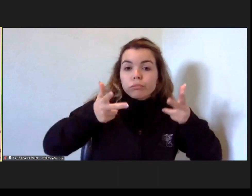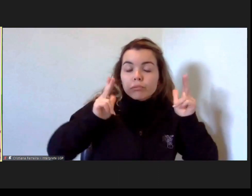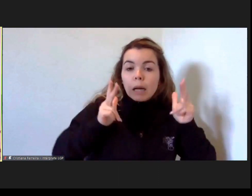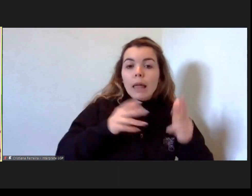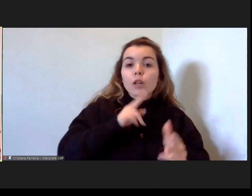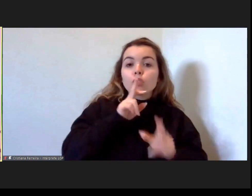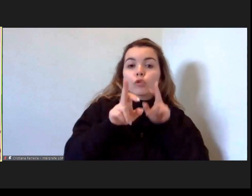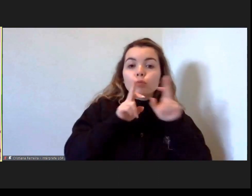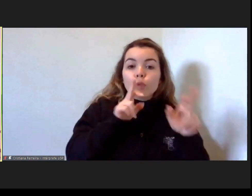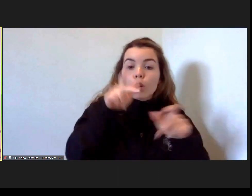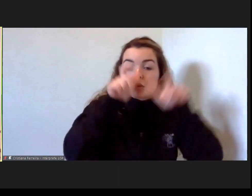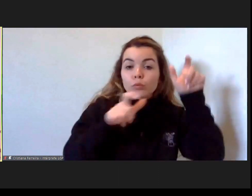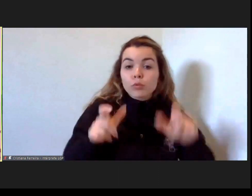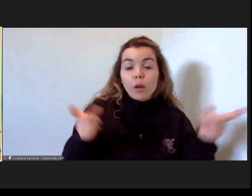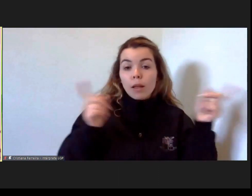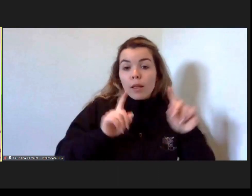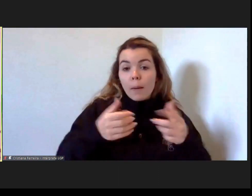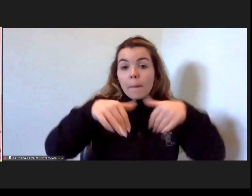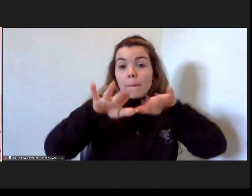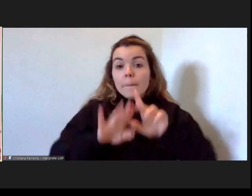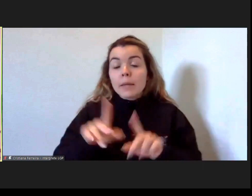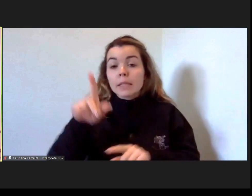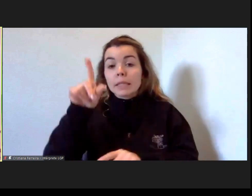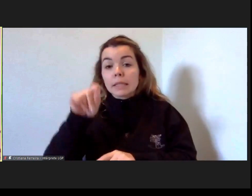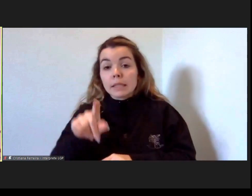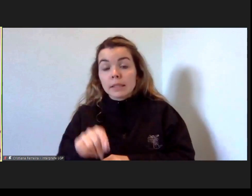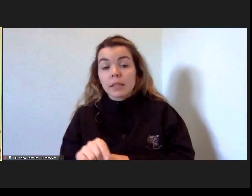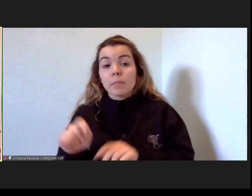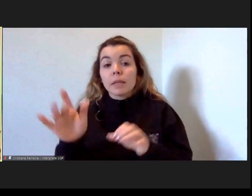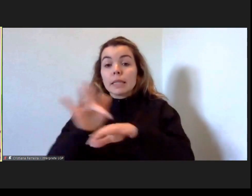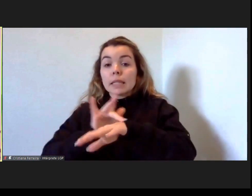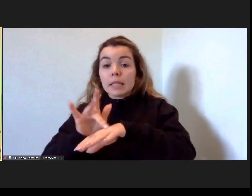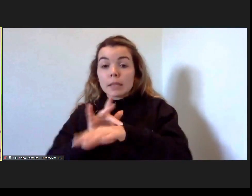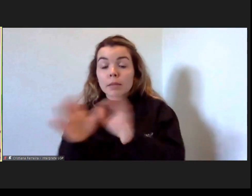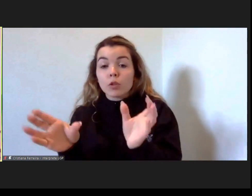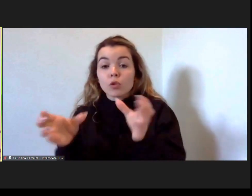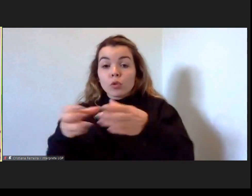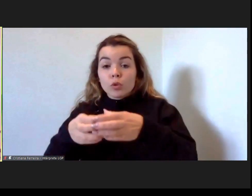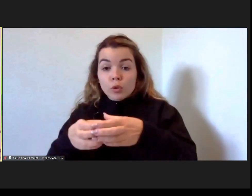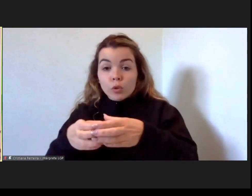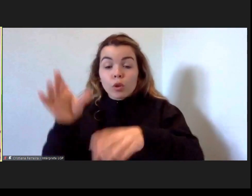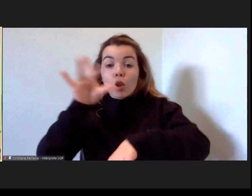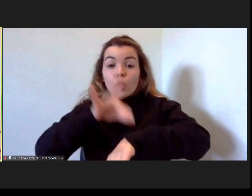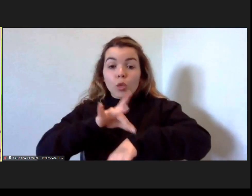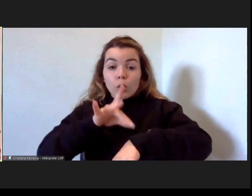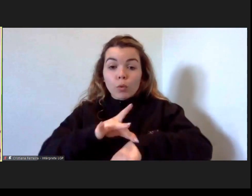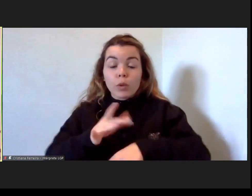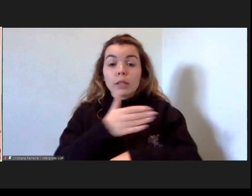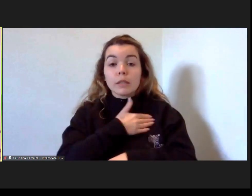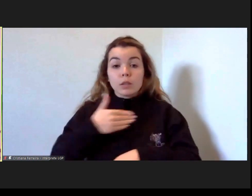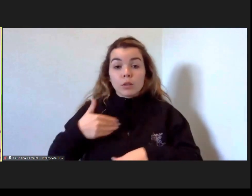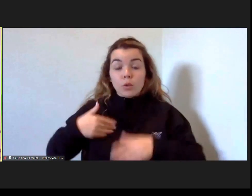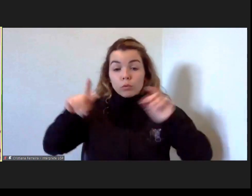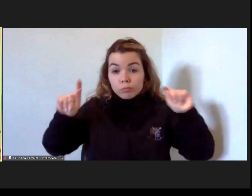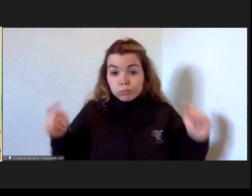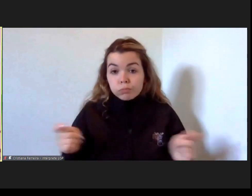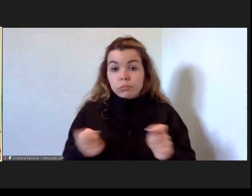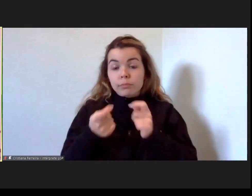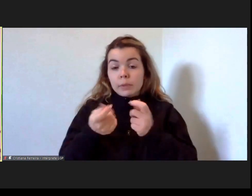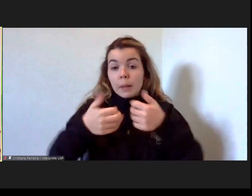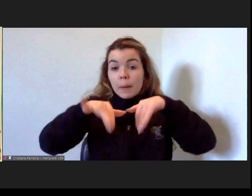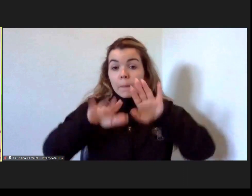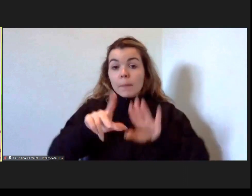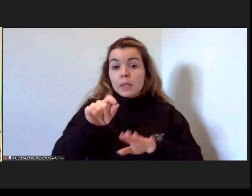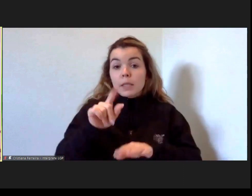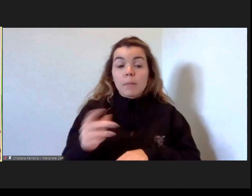mas também como na sensibilidade da comunidade para a prevenção da doença promoção da saúde mas também e até mais importante na